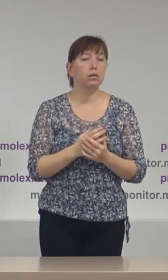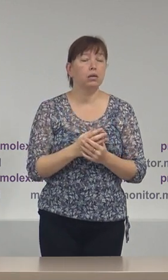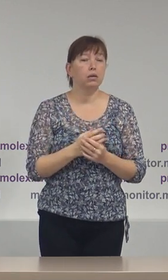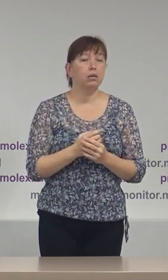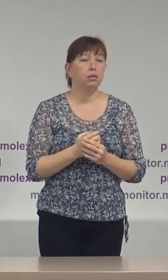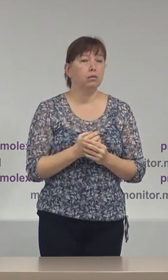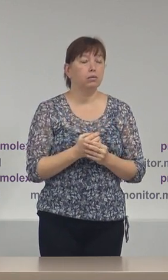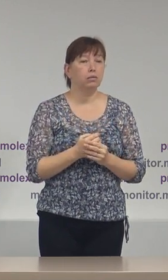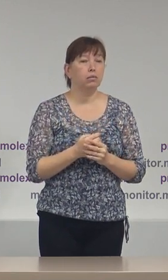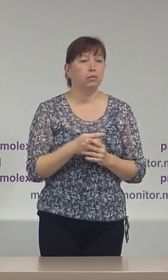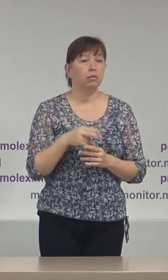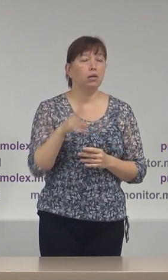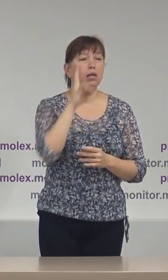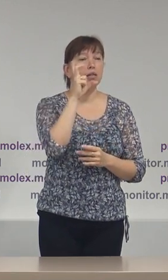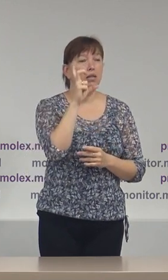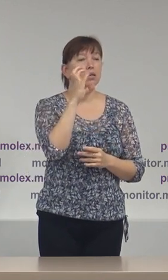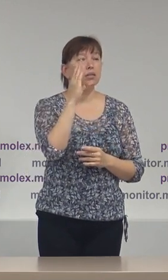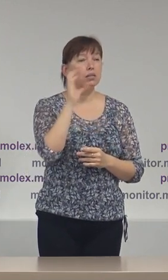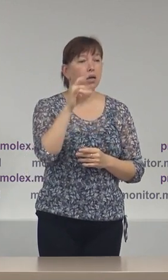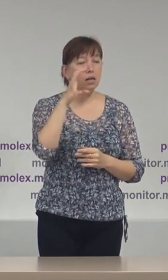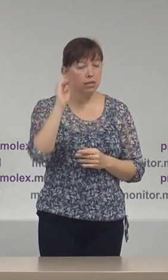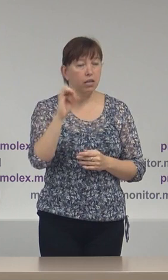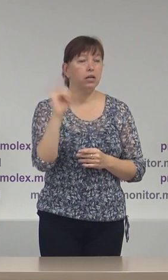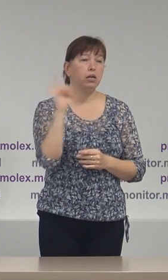discursurile domnilor Anastasie și Țicu